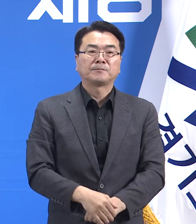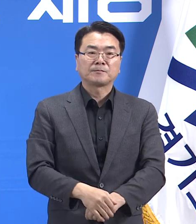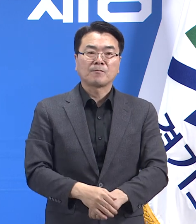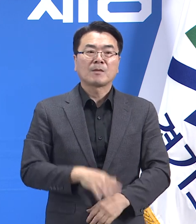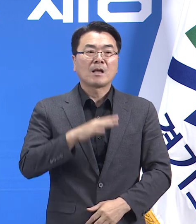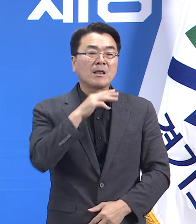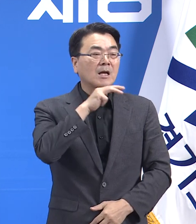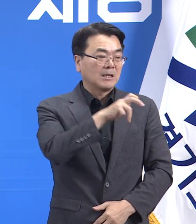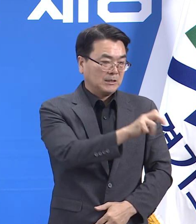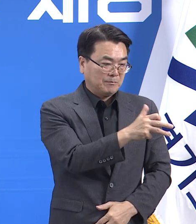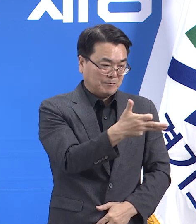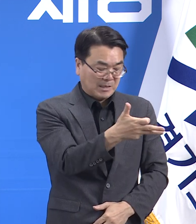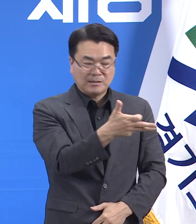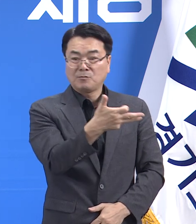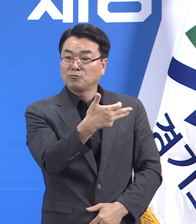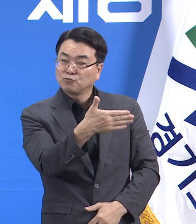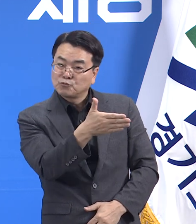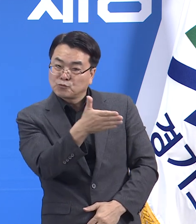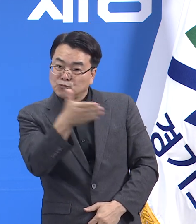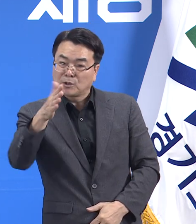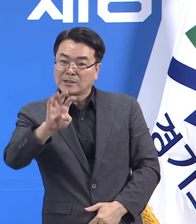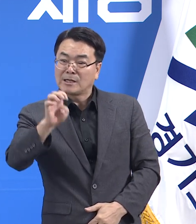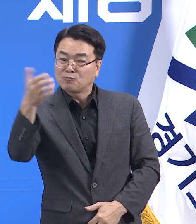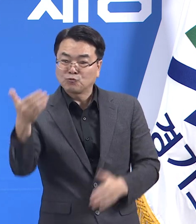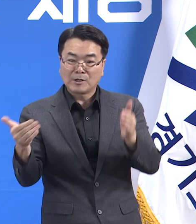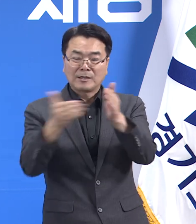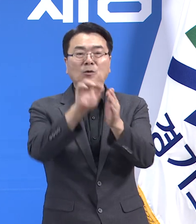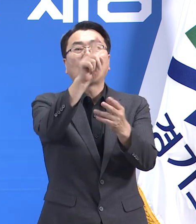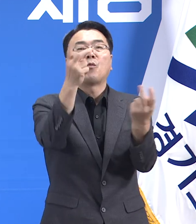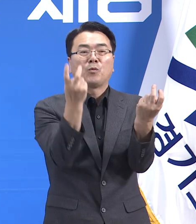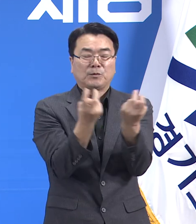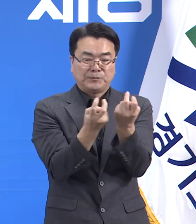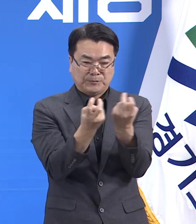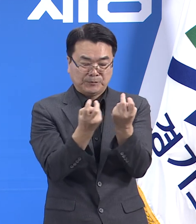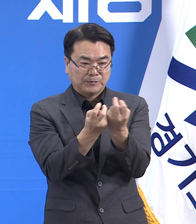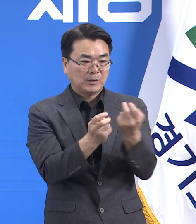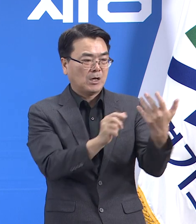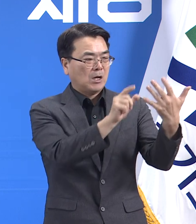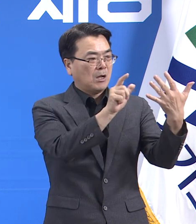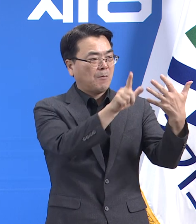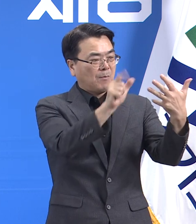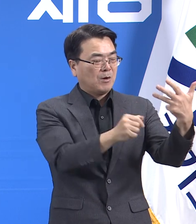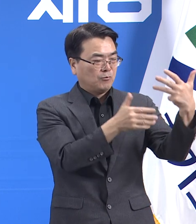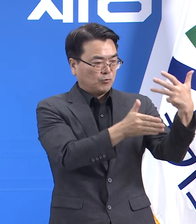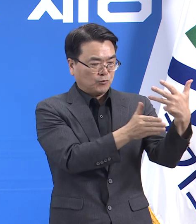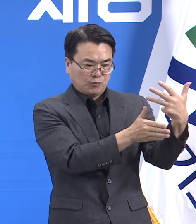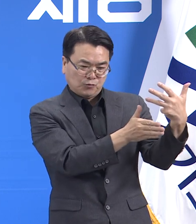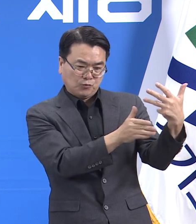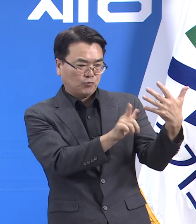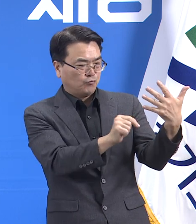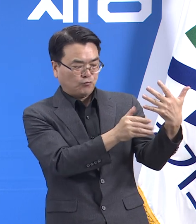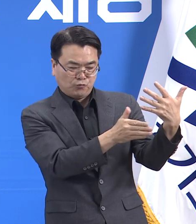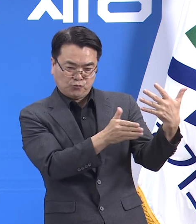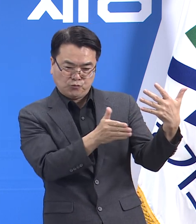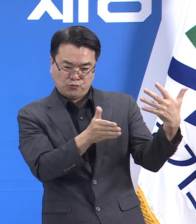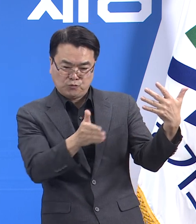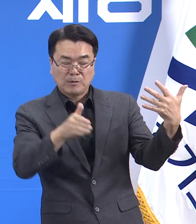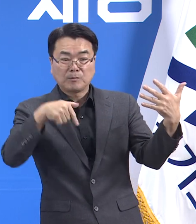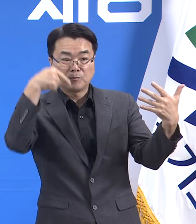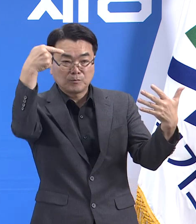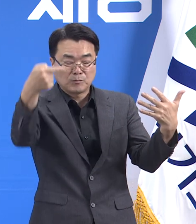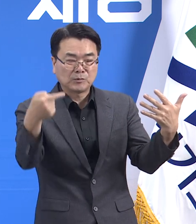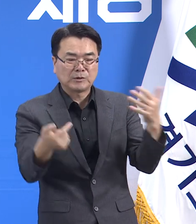그리고 18세에서 49세 백신 접종 관련입니다. 9일부터 18일까지 18세에서 49세 연령에 대한 백신